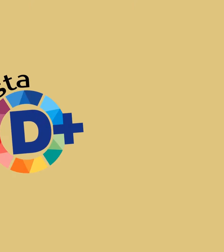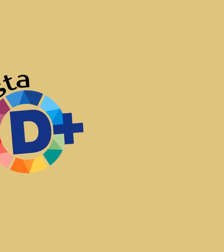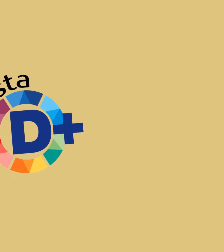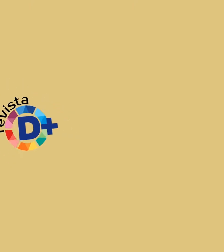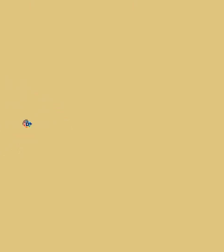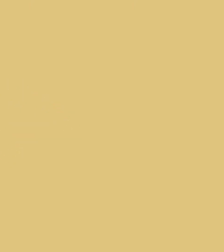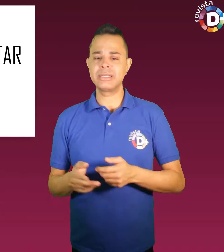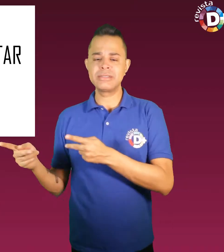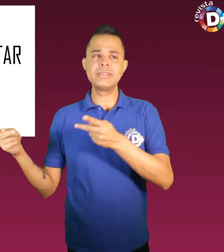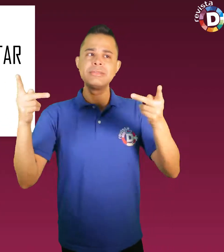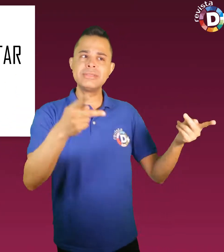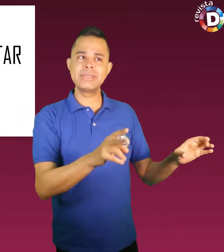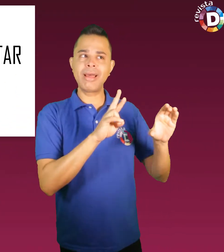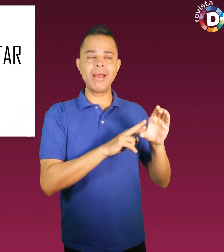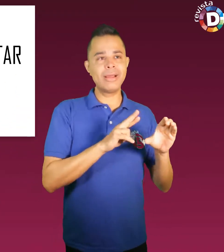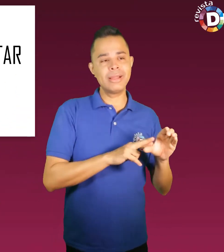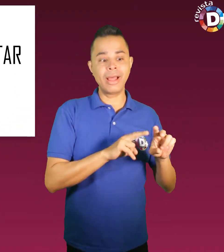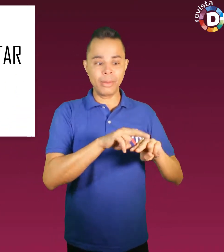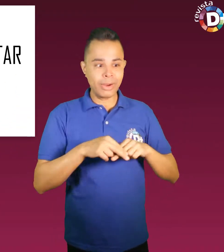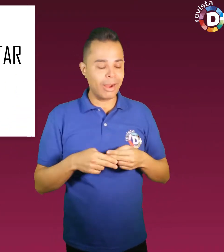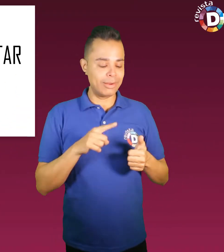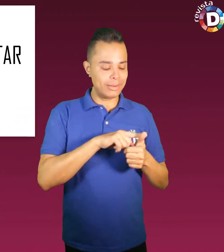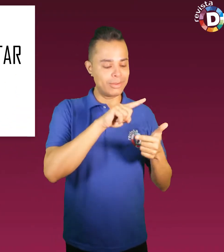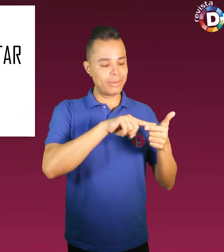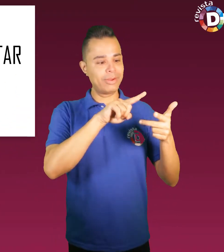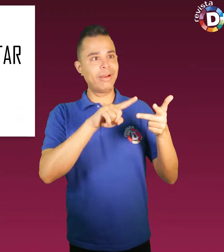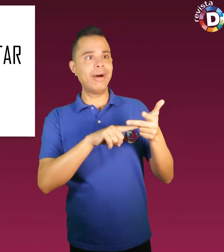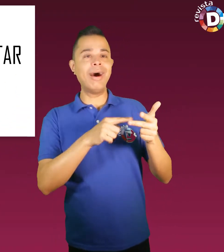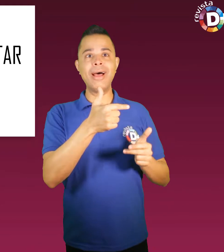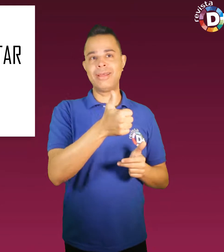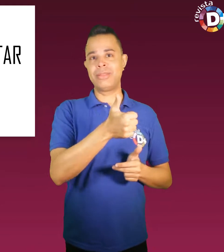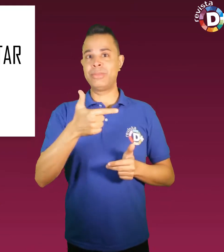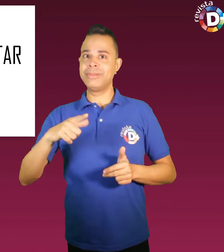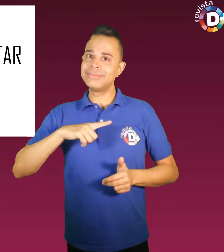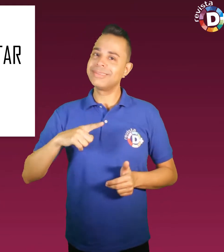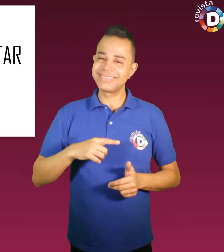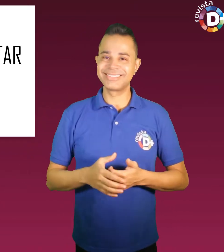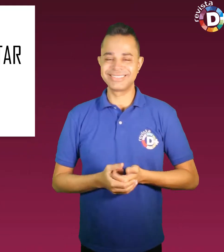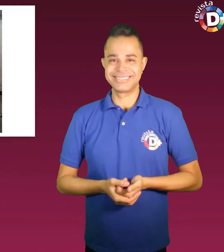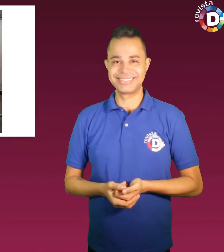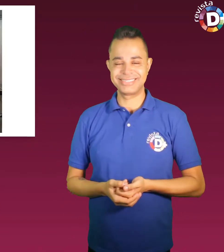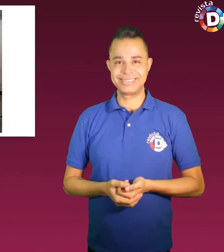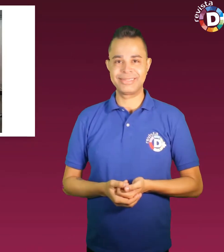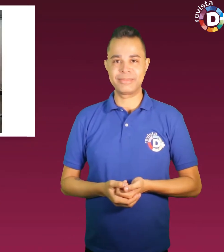12 motivos para visitar a Reatec 2017 A